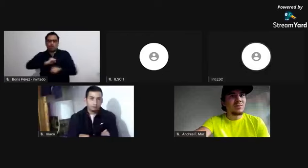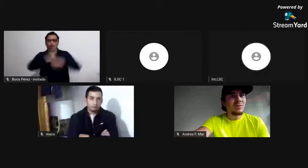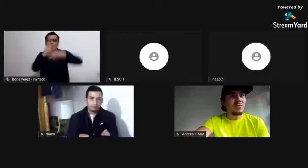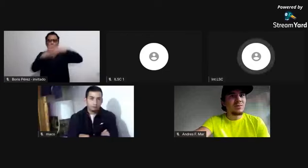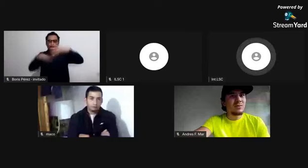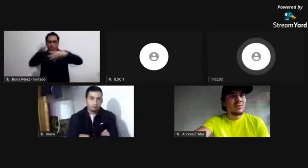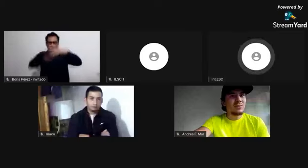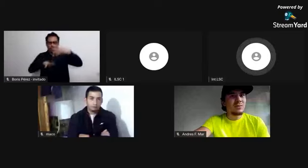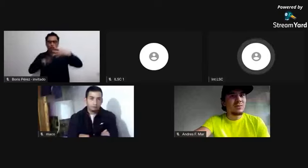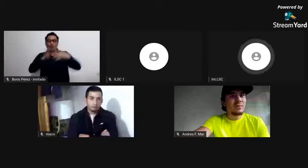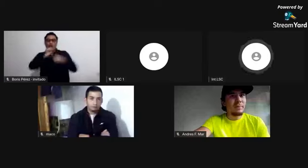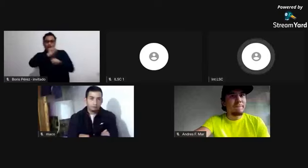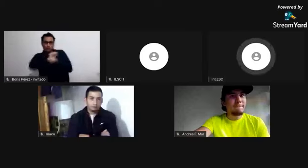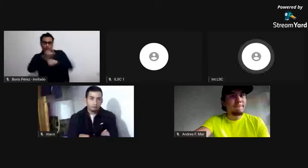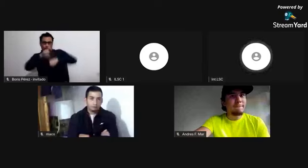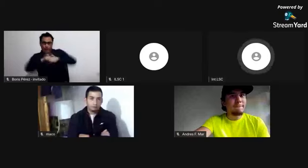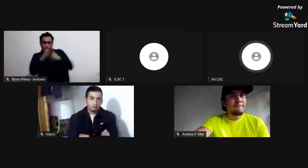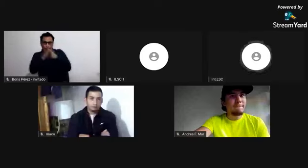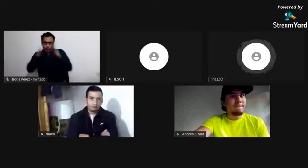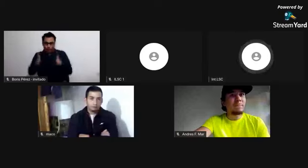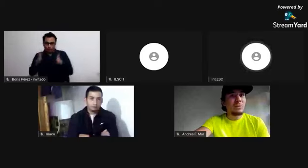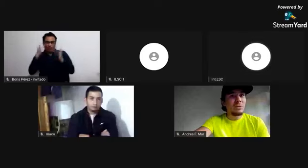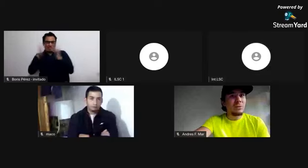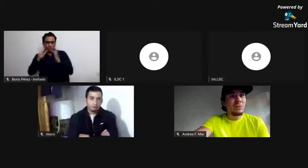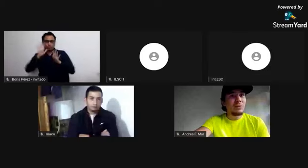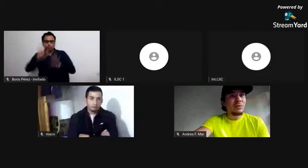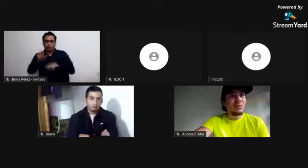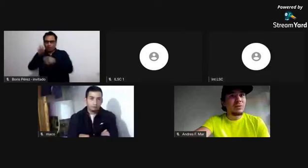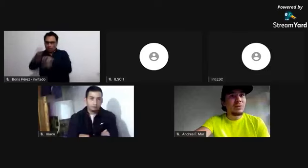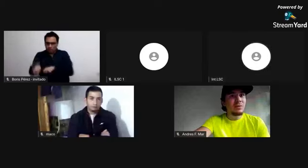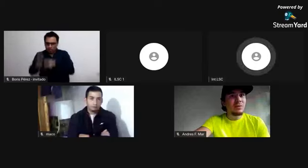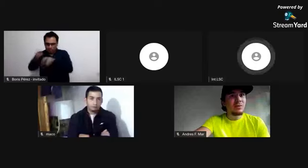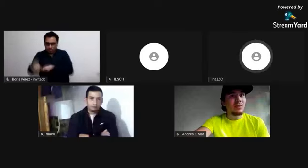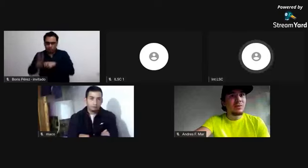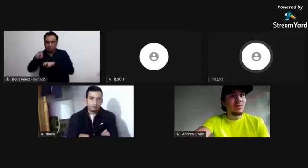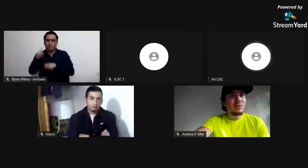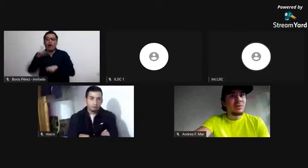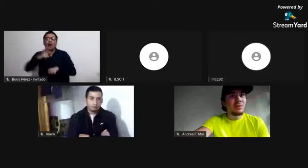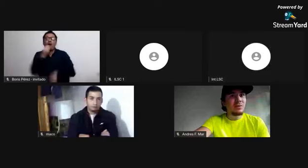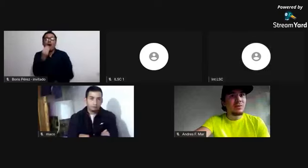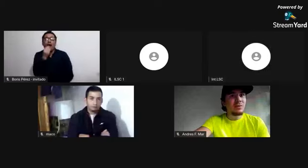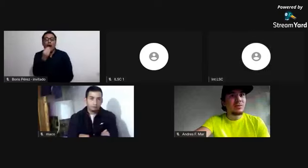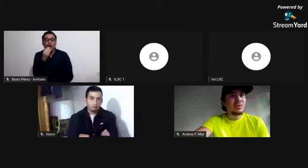pues en esa época del tiempo, perdón,